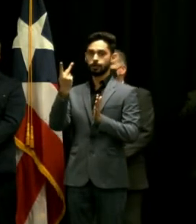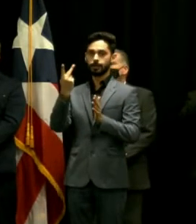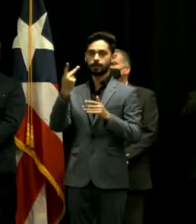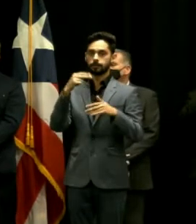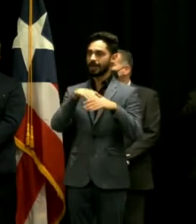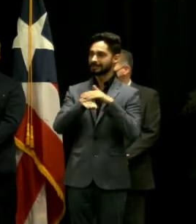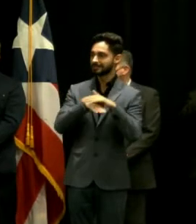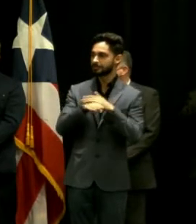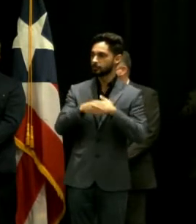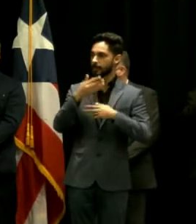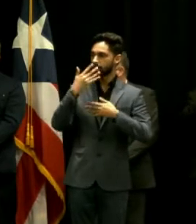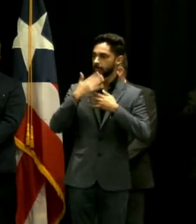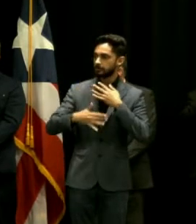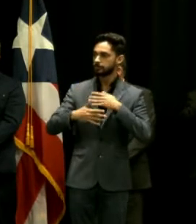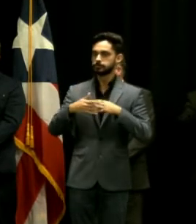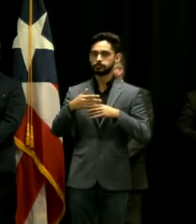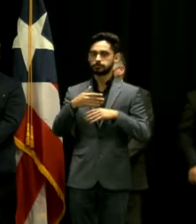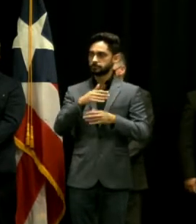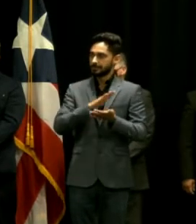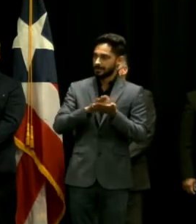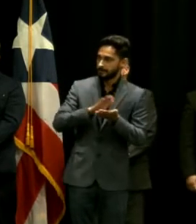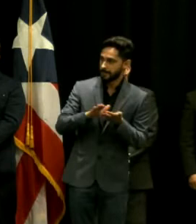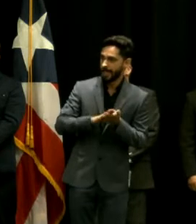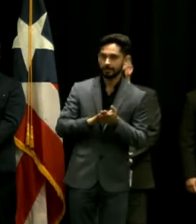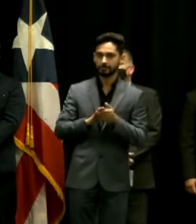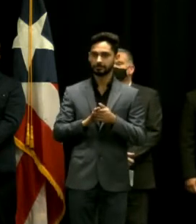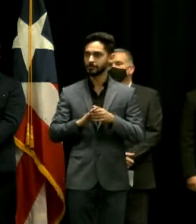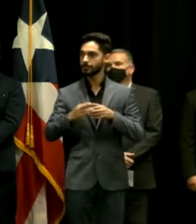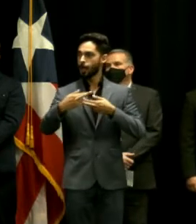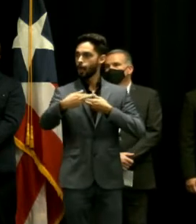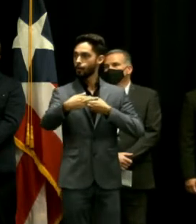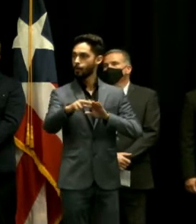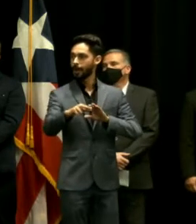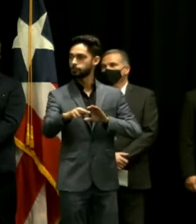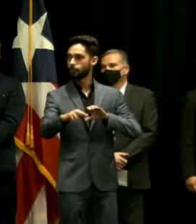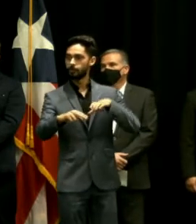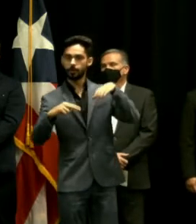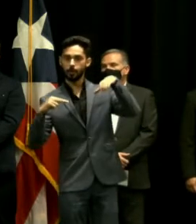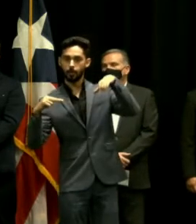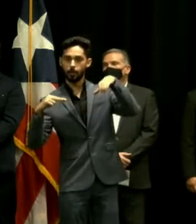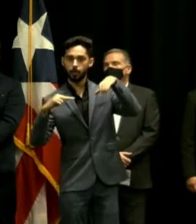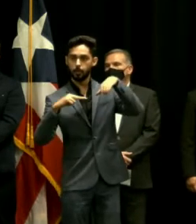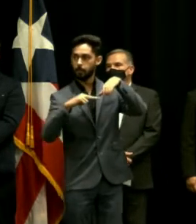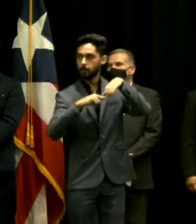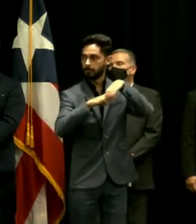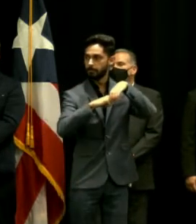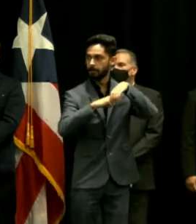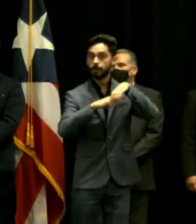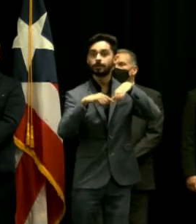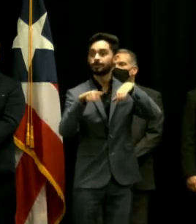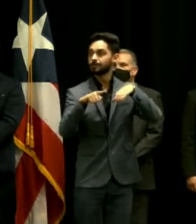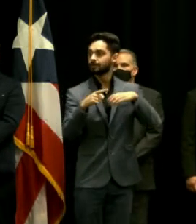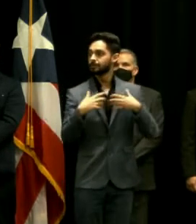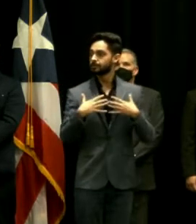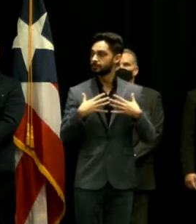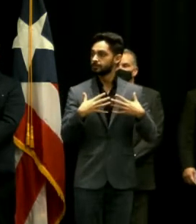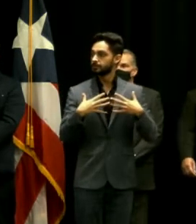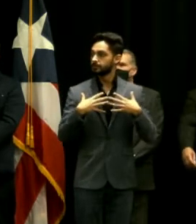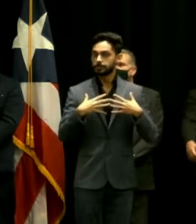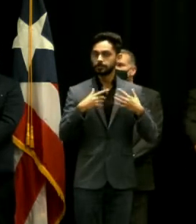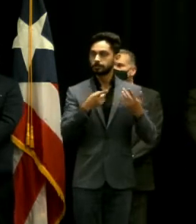cámara hiperbárica vamos a tener los servicios de quimioterapia allí mismo o sea por mencionar las